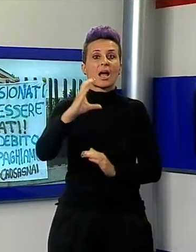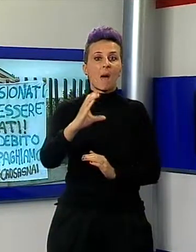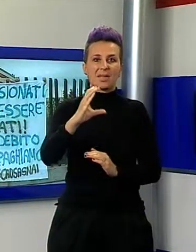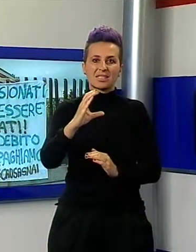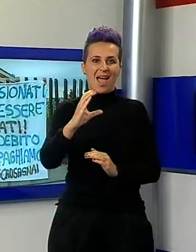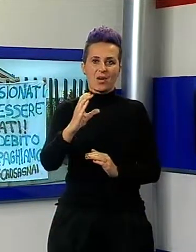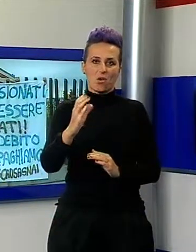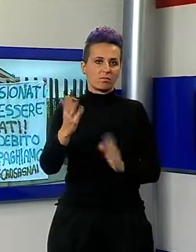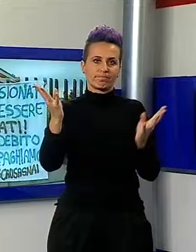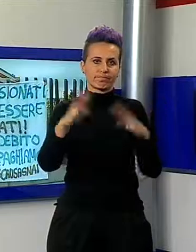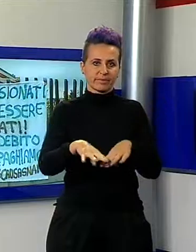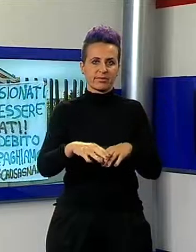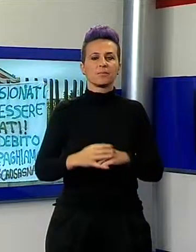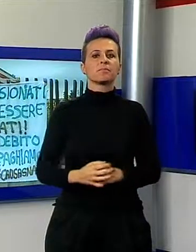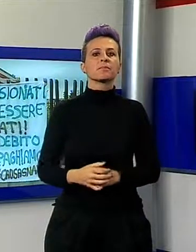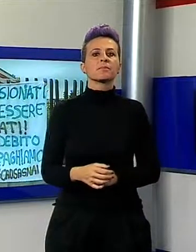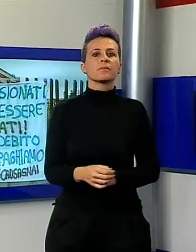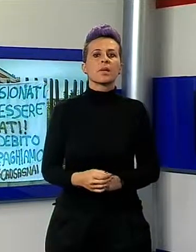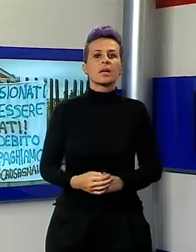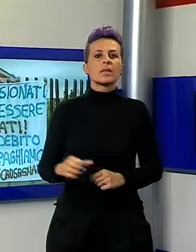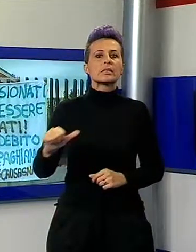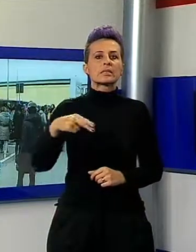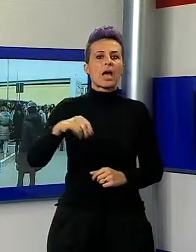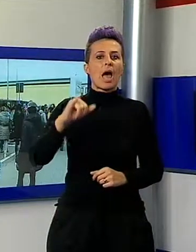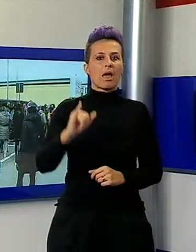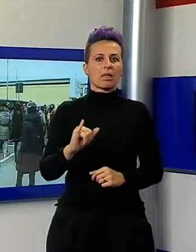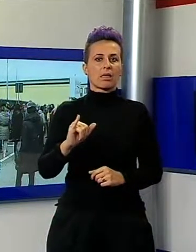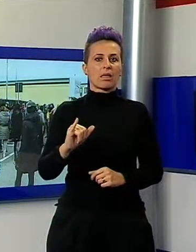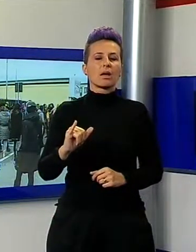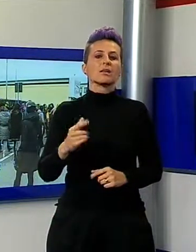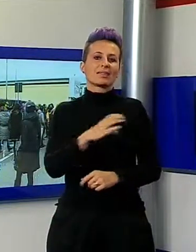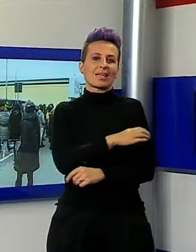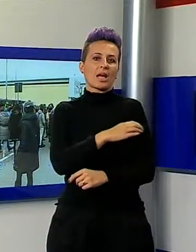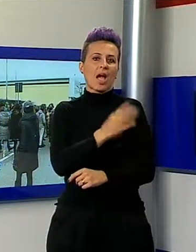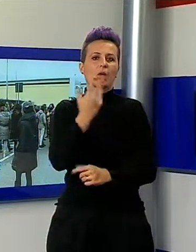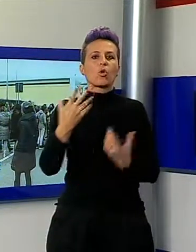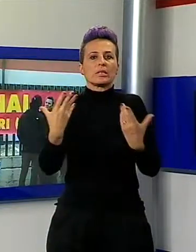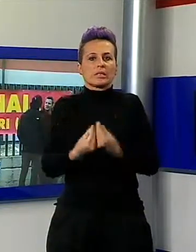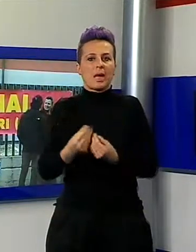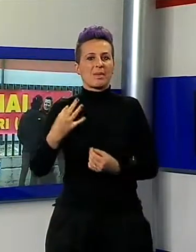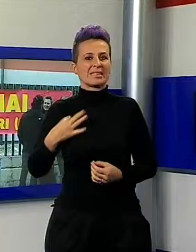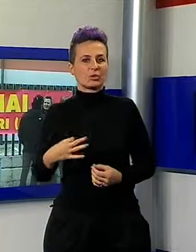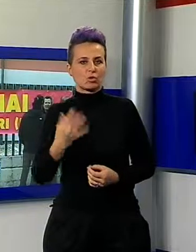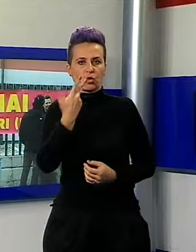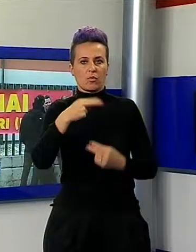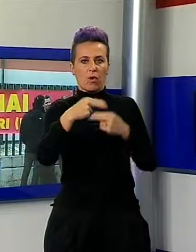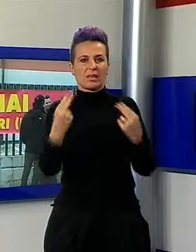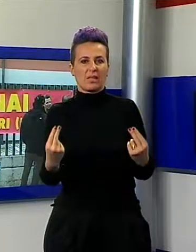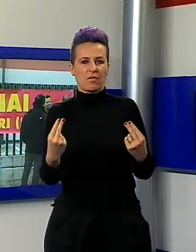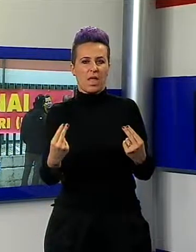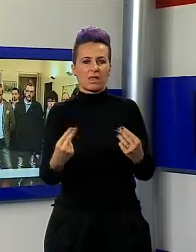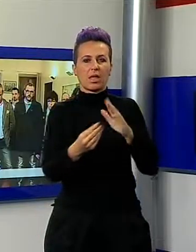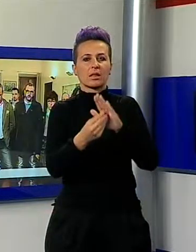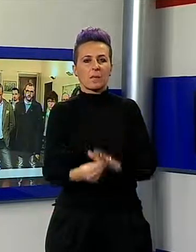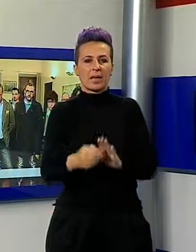per salvare i lavoratori SNAI, istituzioni e sindacati decisi a difendere i 64 posti di lavoro a